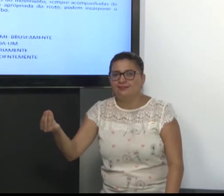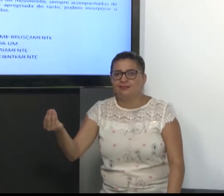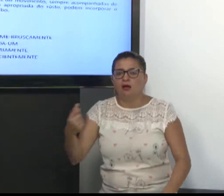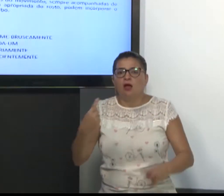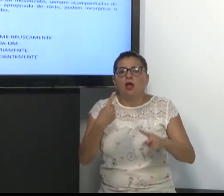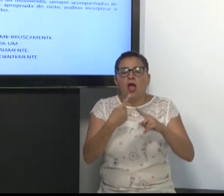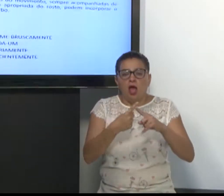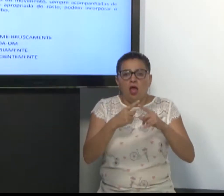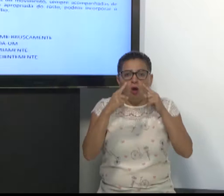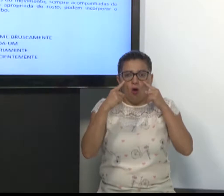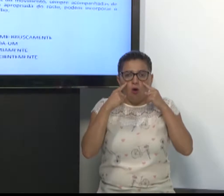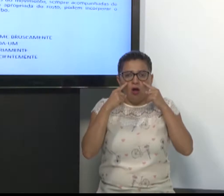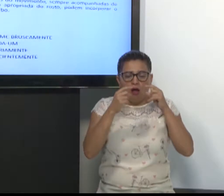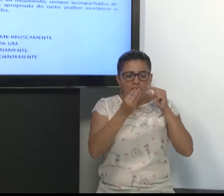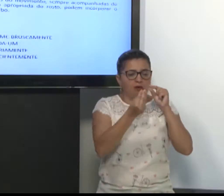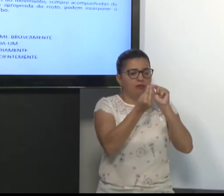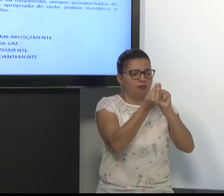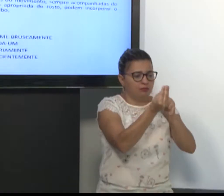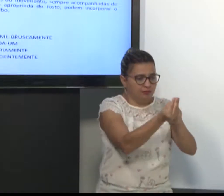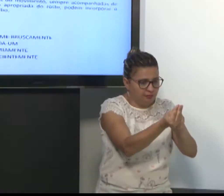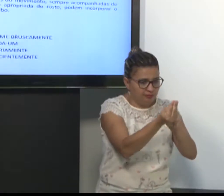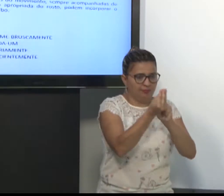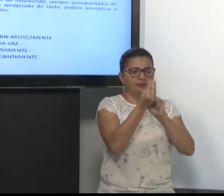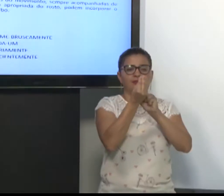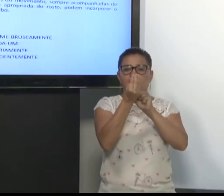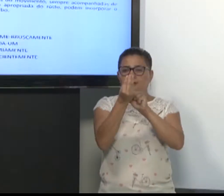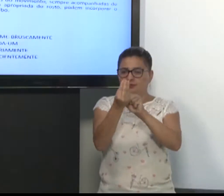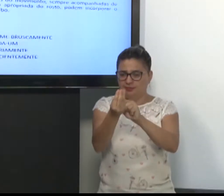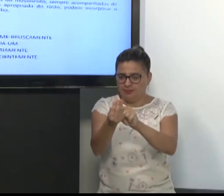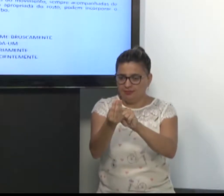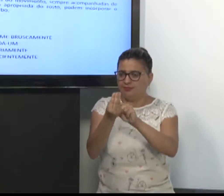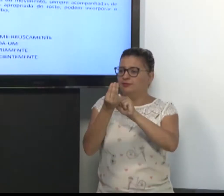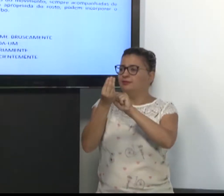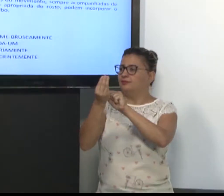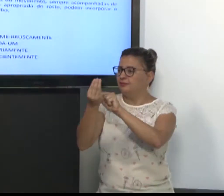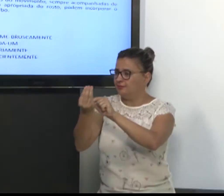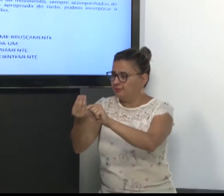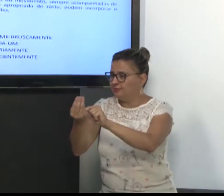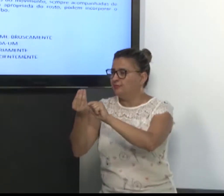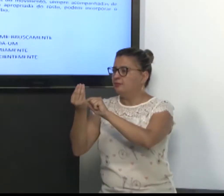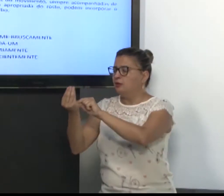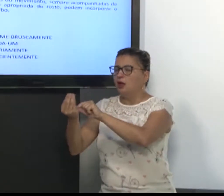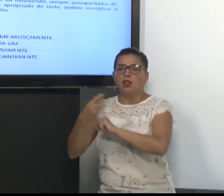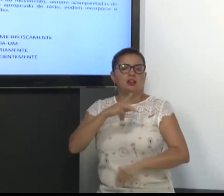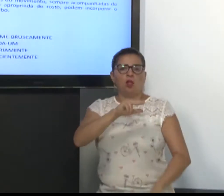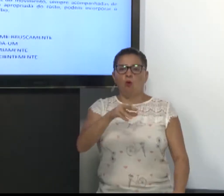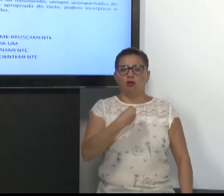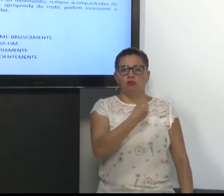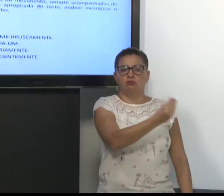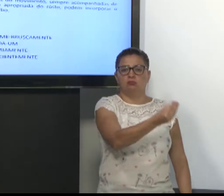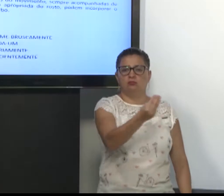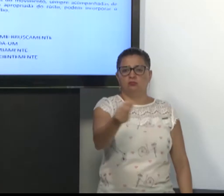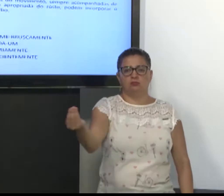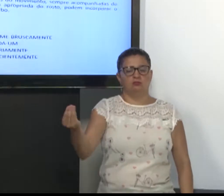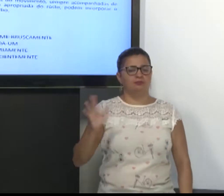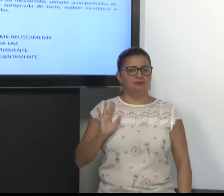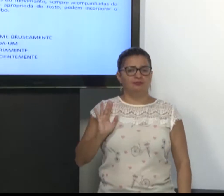Dar, dar para várias pessoas. Então, o olhar acompanha o sinal e o